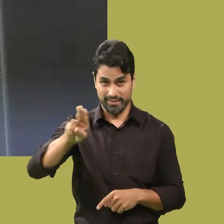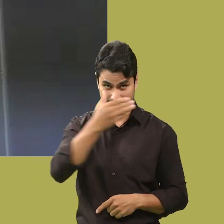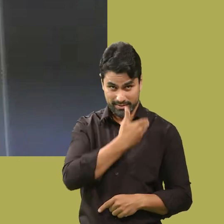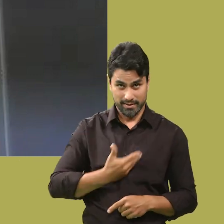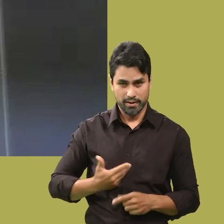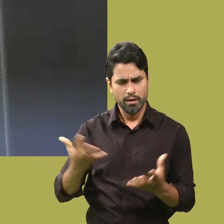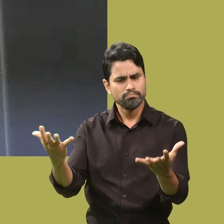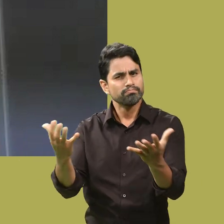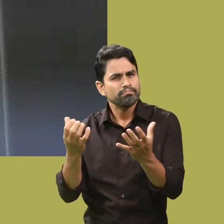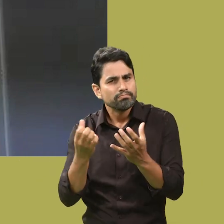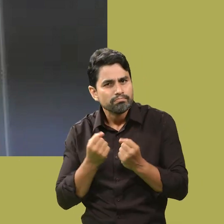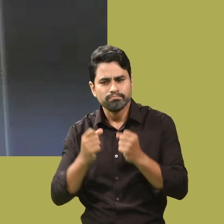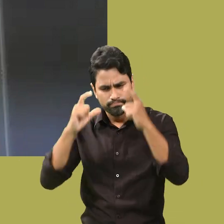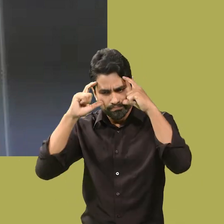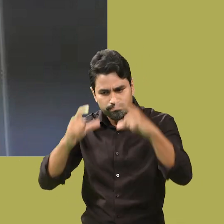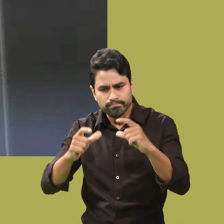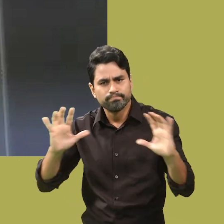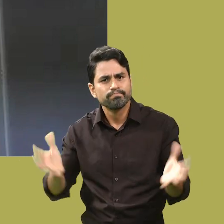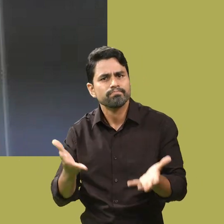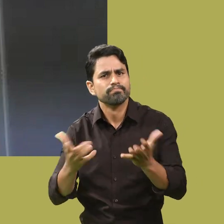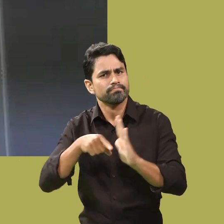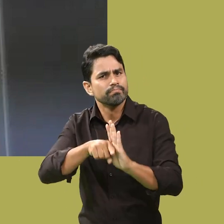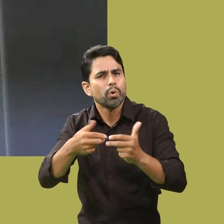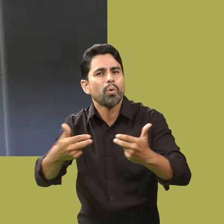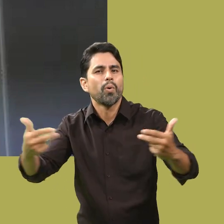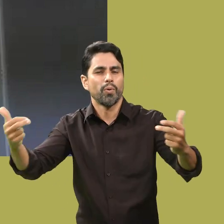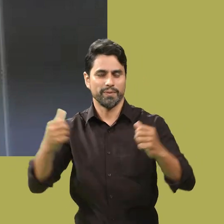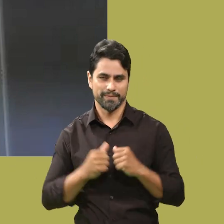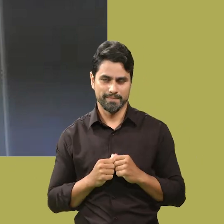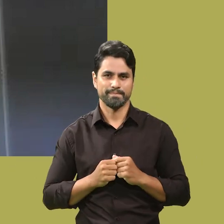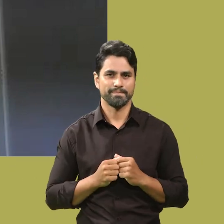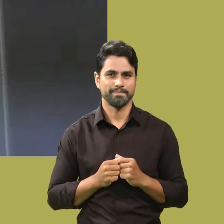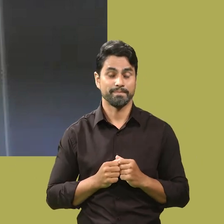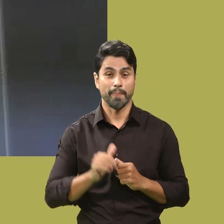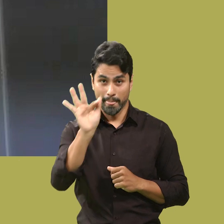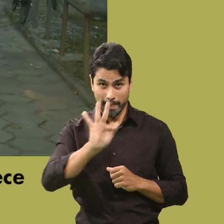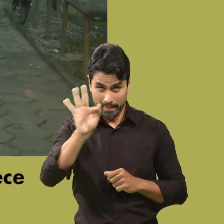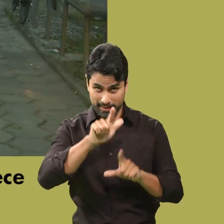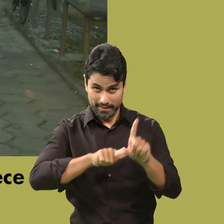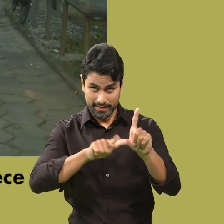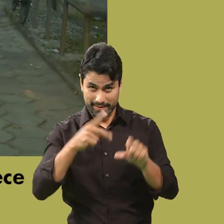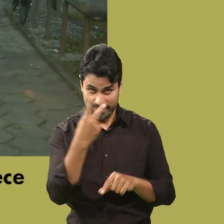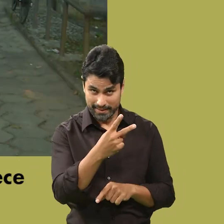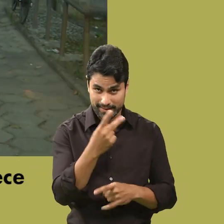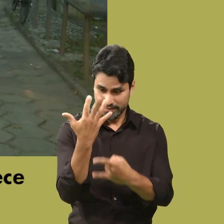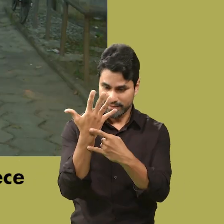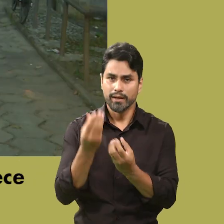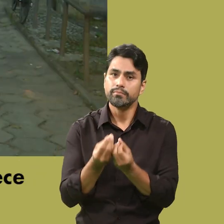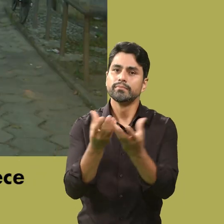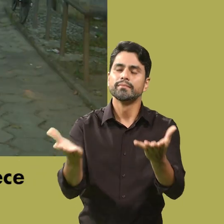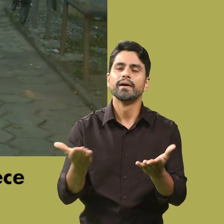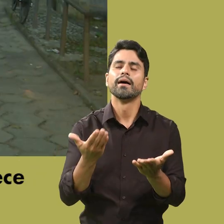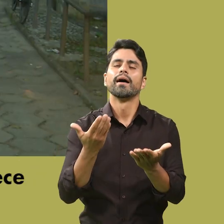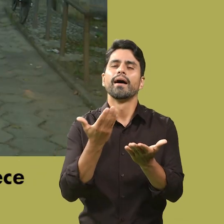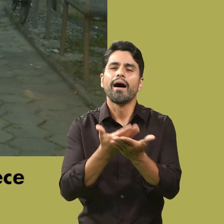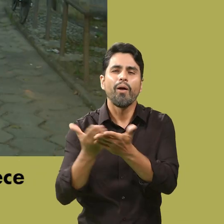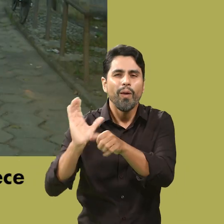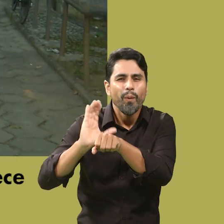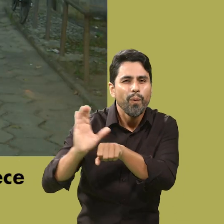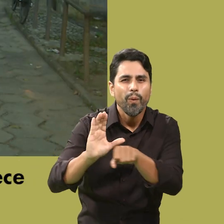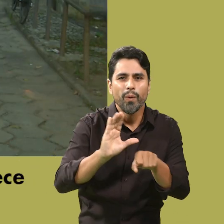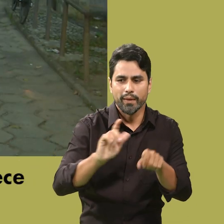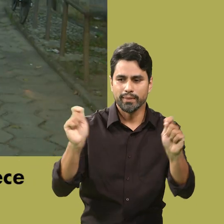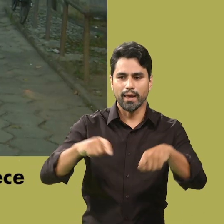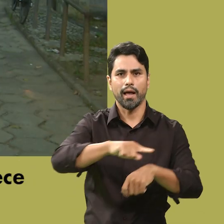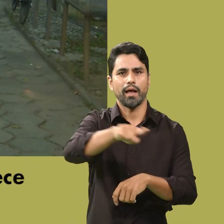pública que acolhe e que se interessa por esse tipo de pesquisa. A Faculdade de Letras da UFMG